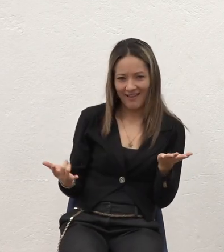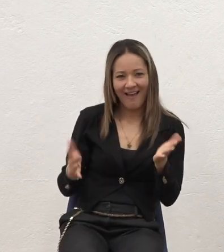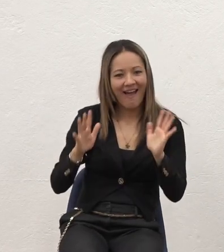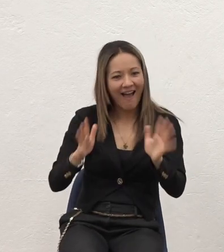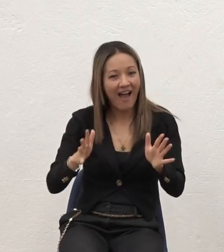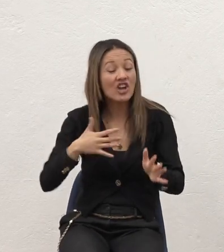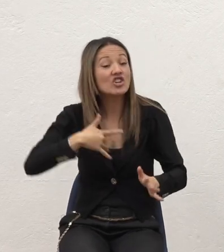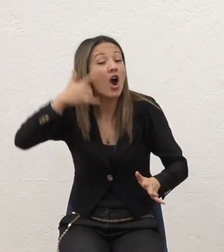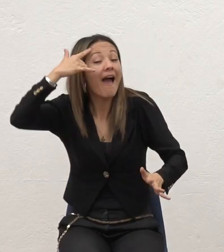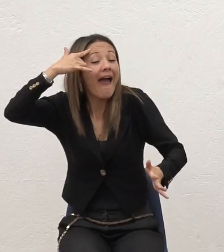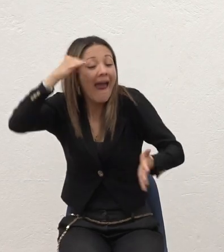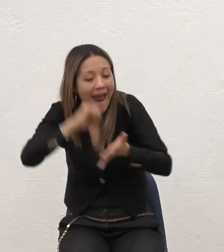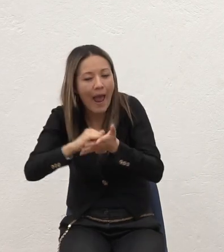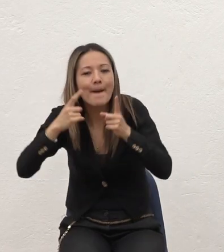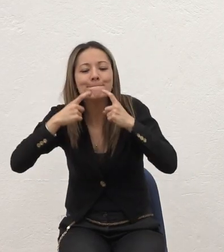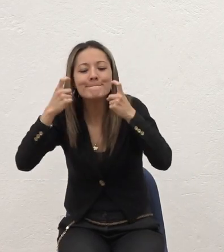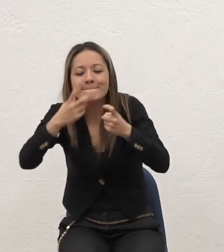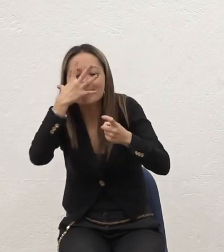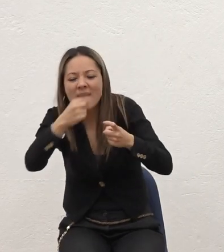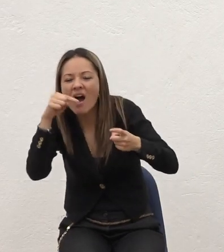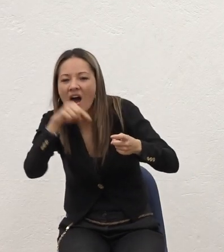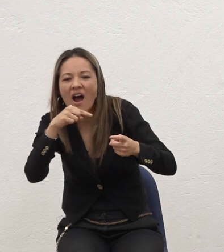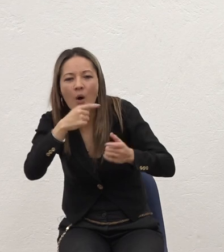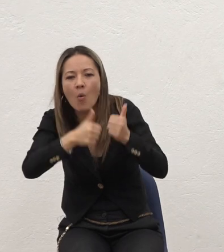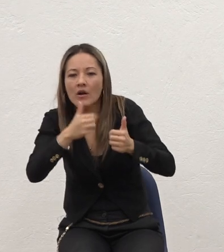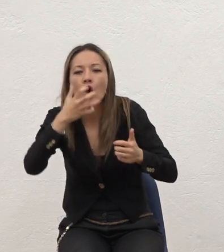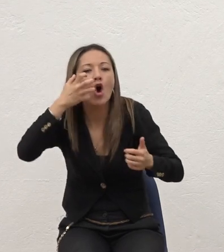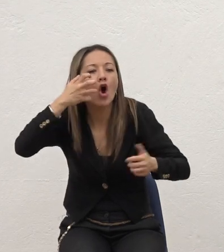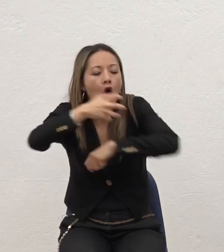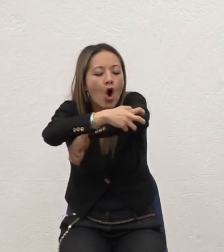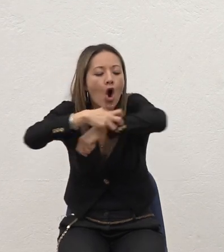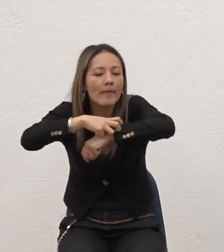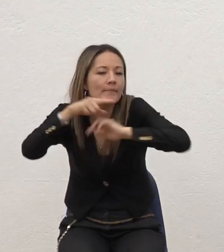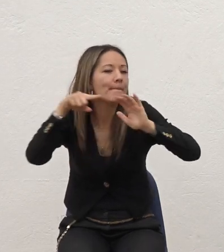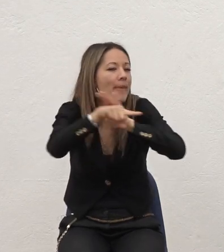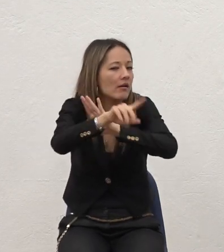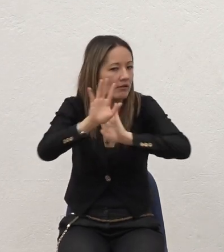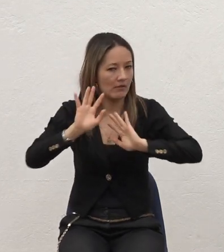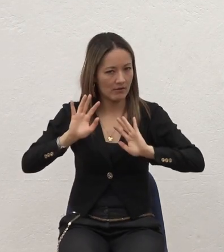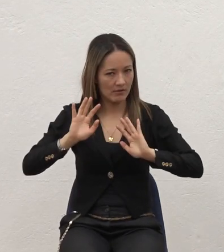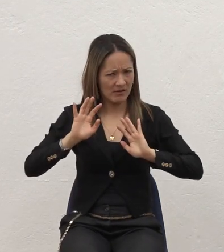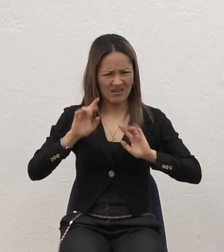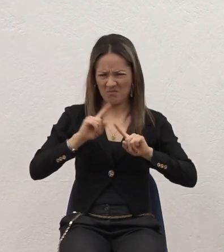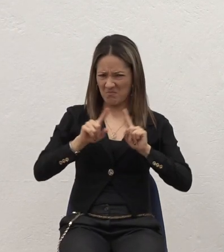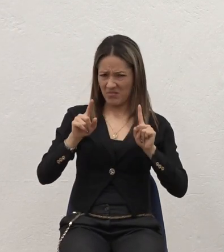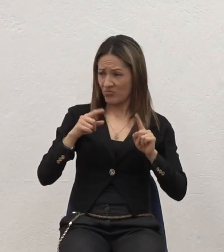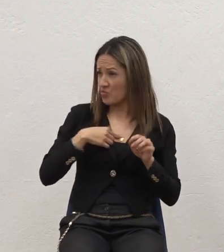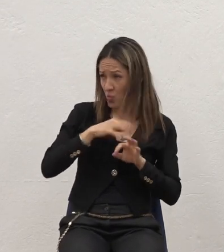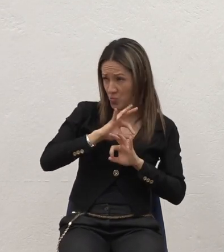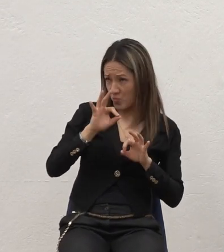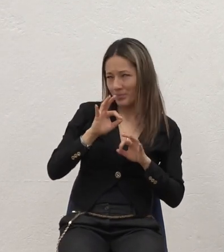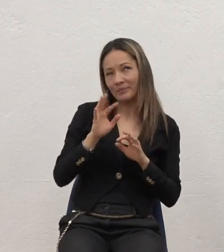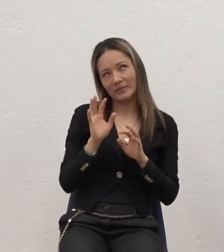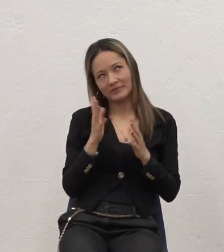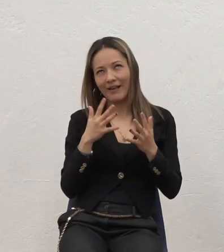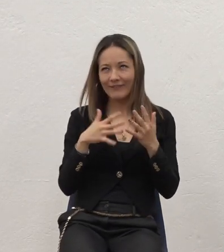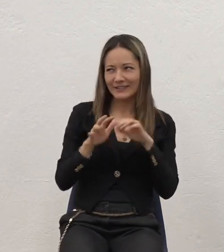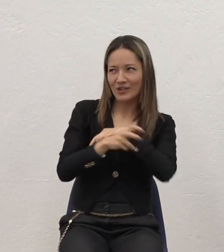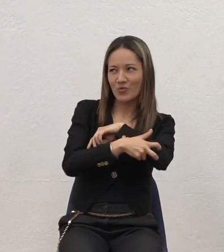que yo creía Malo Era Robar y matar Yo nunca robo Pues bueno Sí No mentiras Eso lo mataron